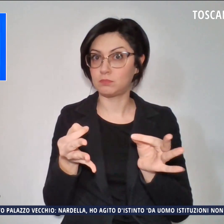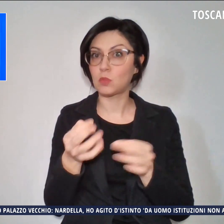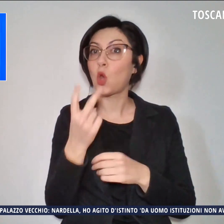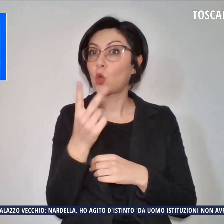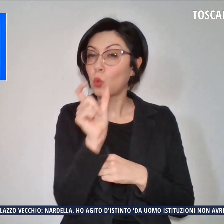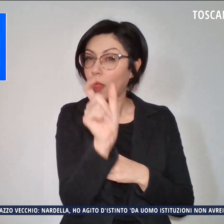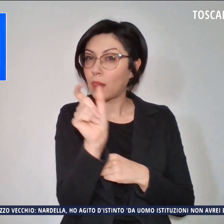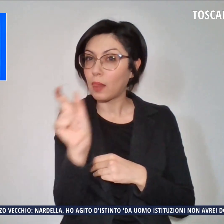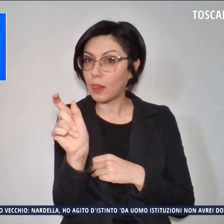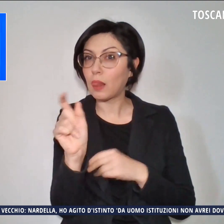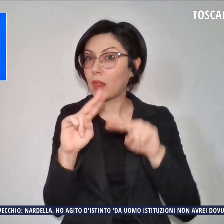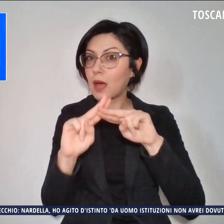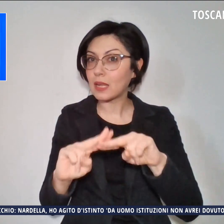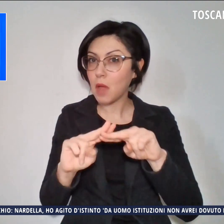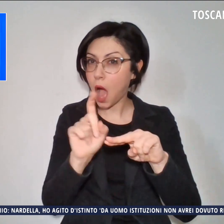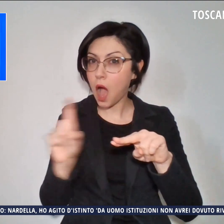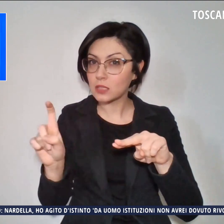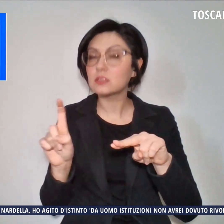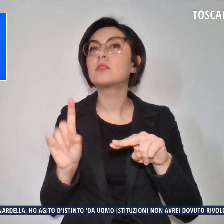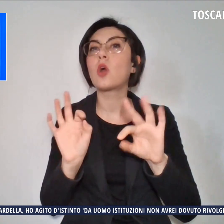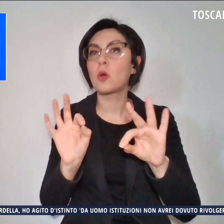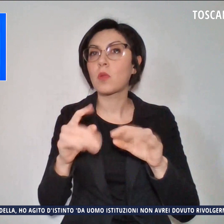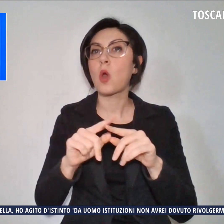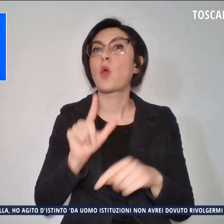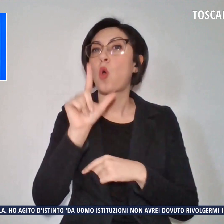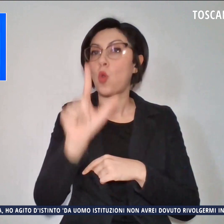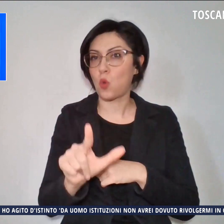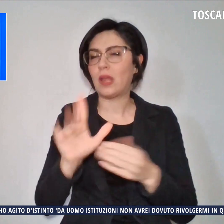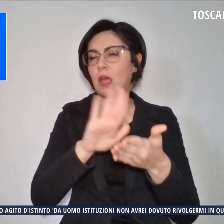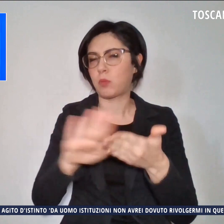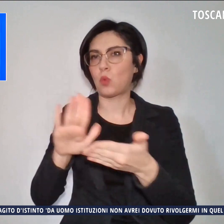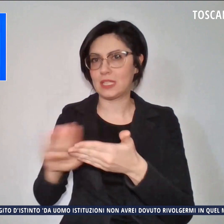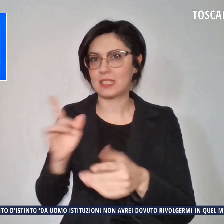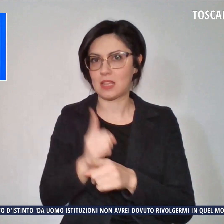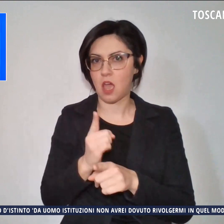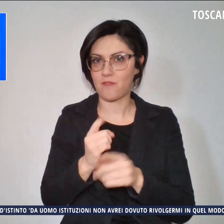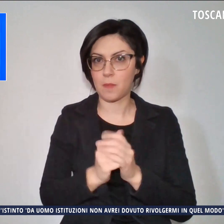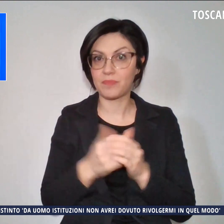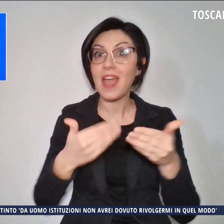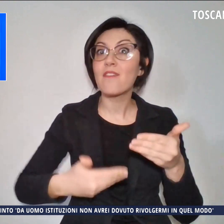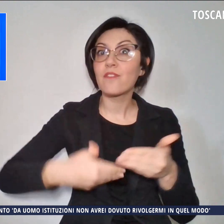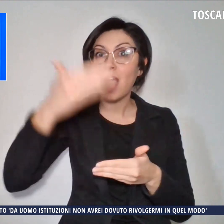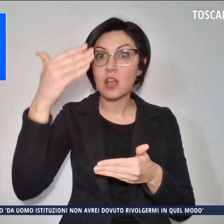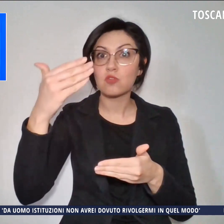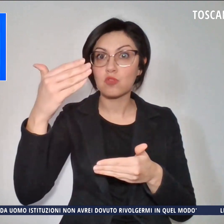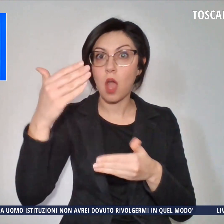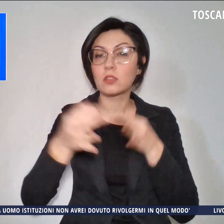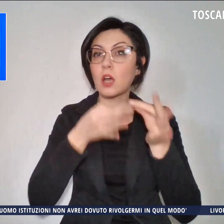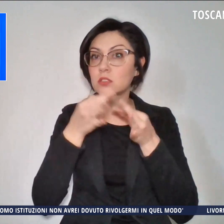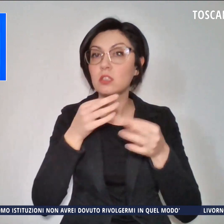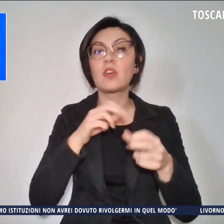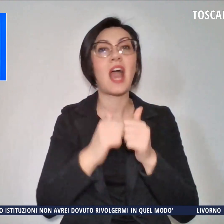saranno rimossi nella giornata di lunedì. La facciata dunque non presenta danni.